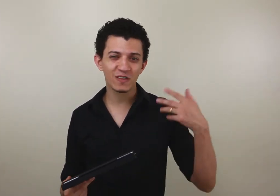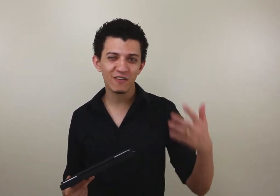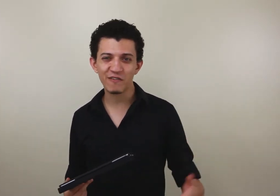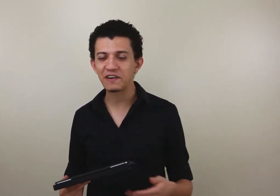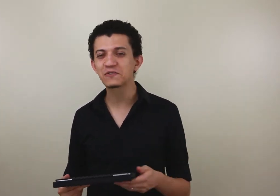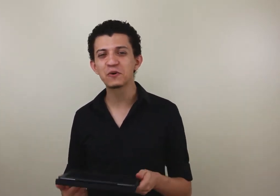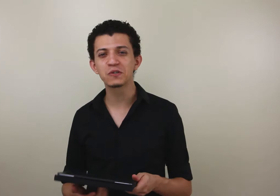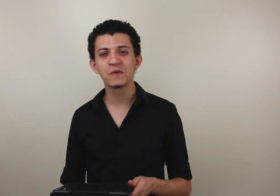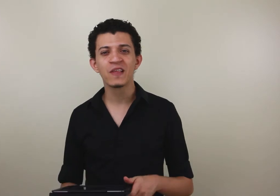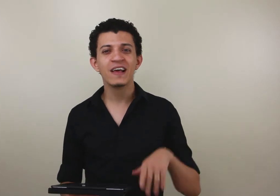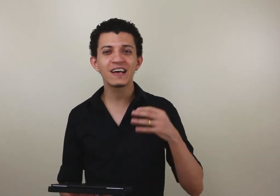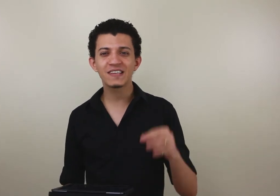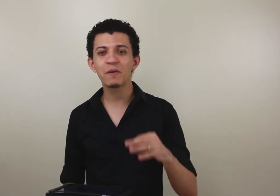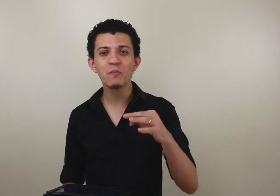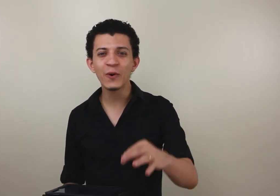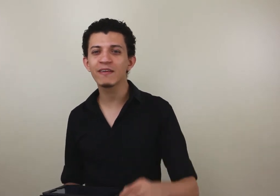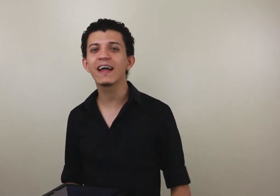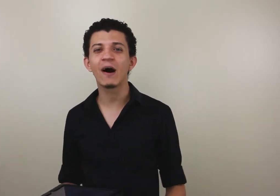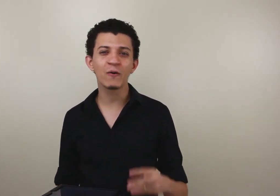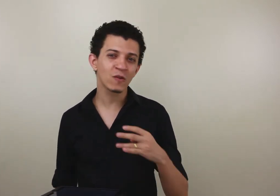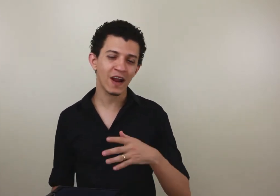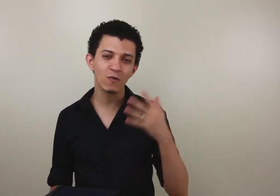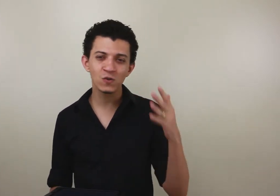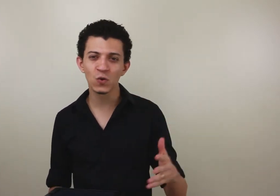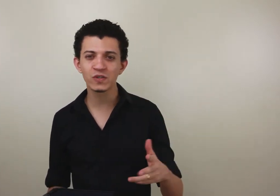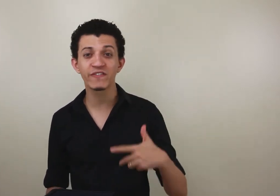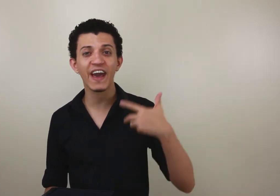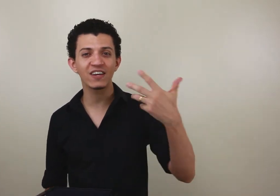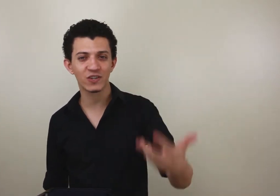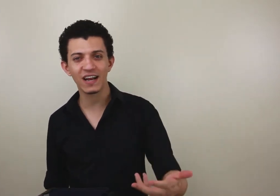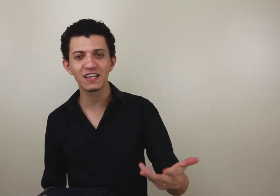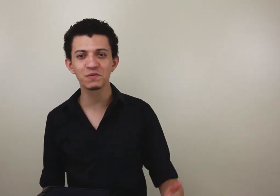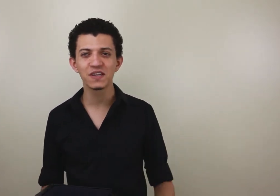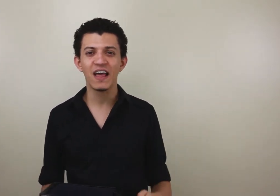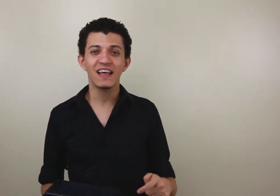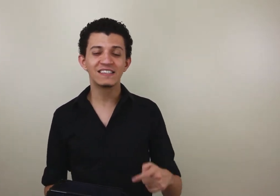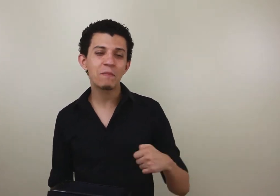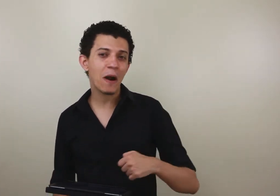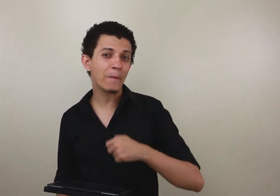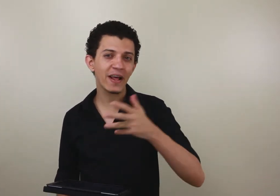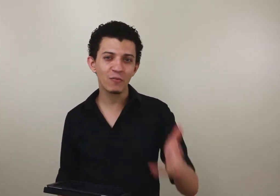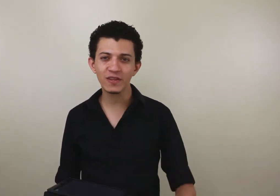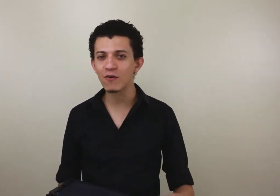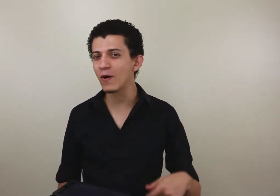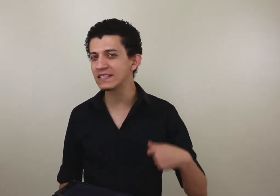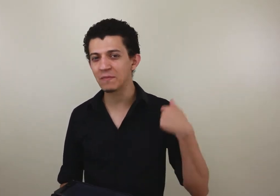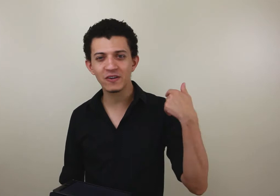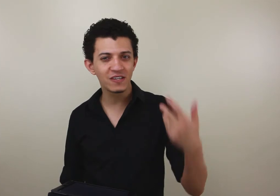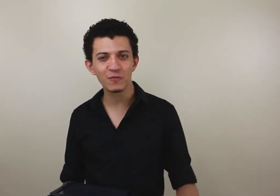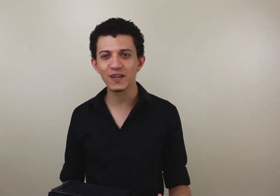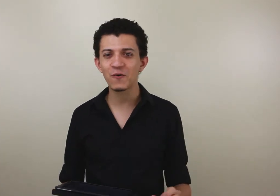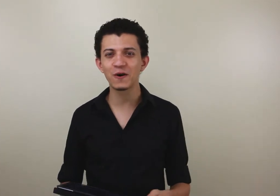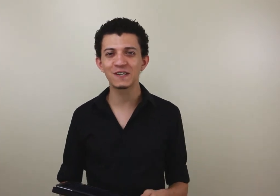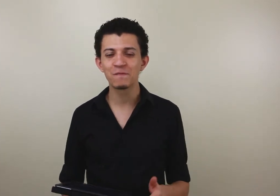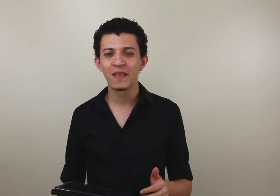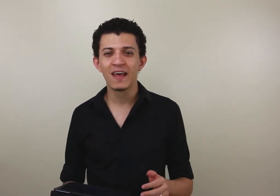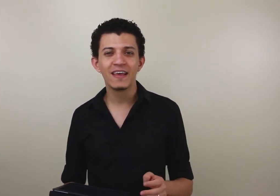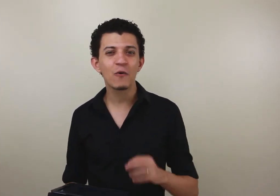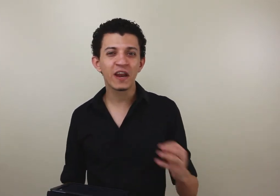encontrei com vários surdos. E é sempre muito legal encontrar com os surdos, ver regionalismos. Sempre aprendo muita coisa, sempre ensino muita coisa. E é um